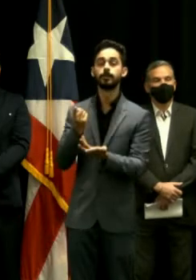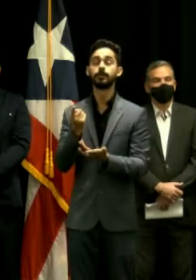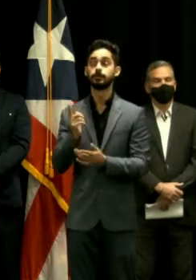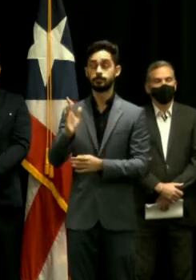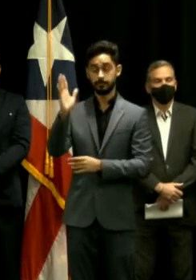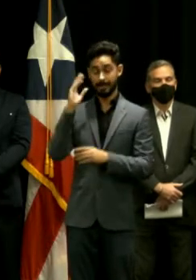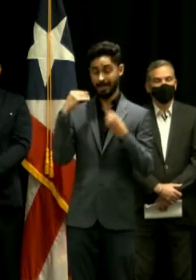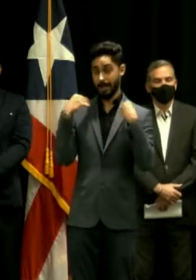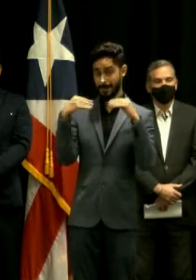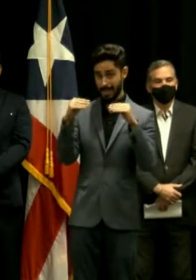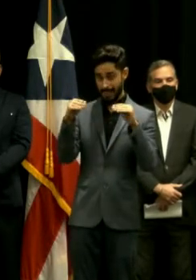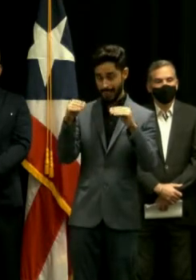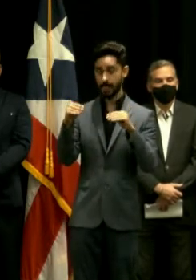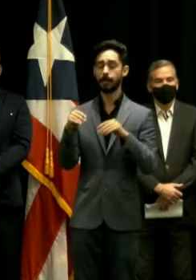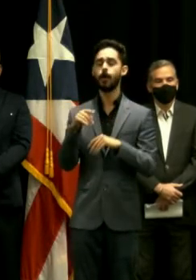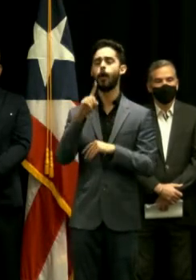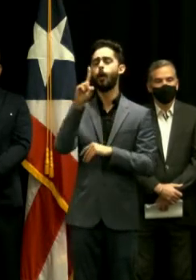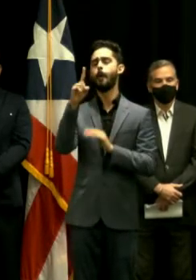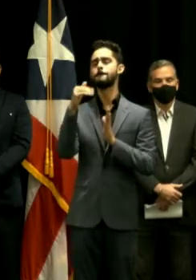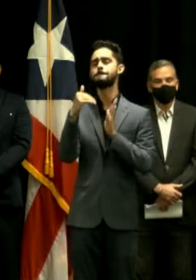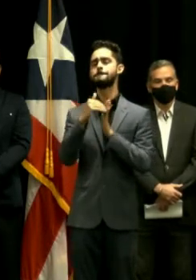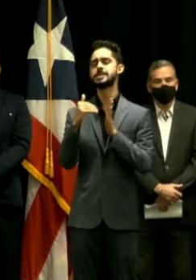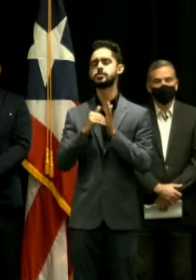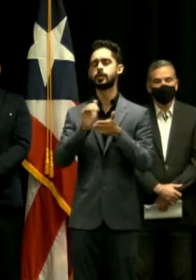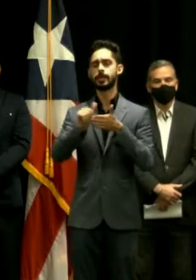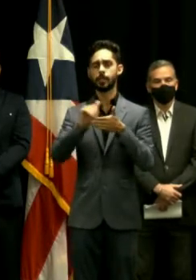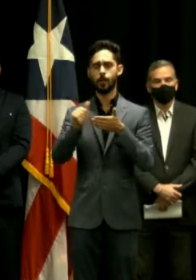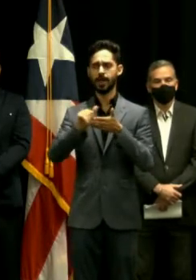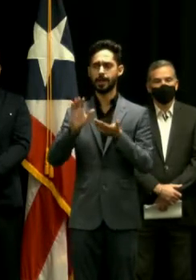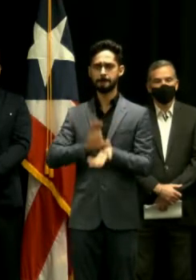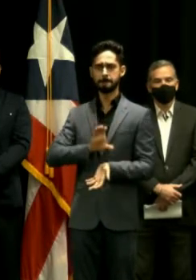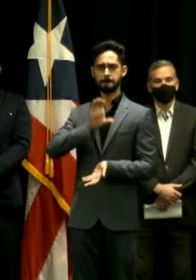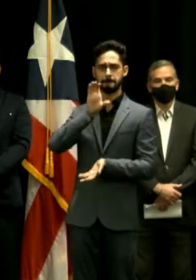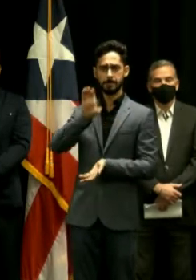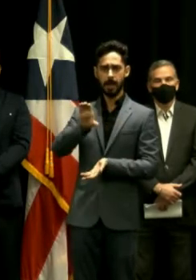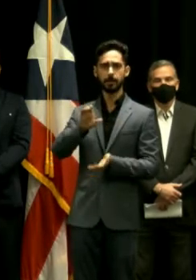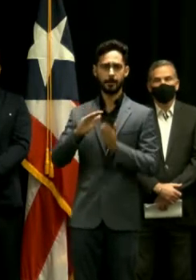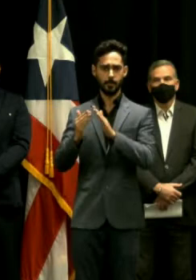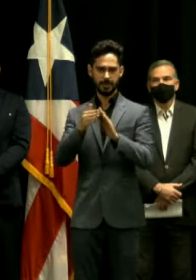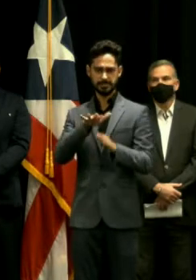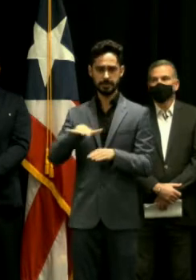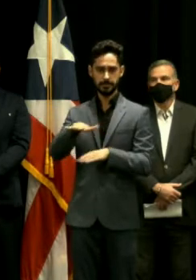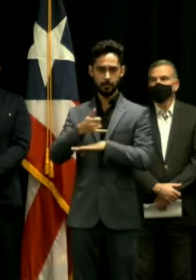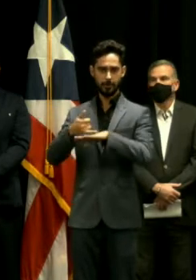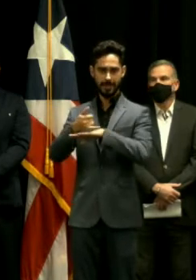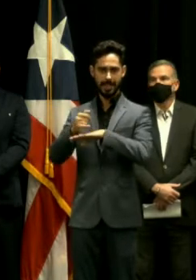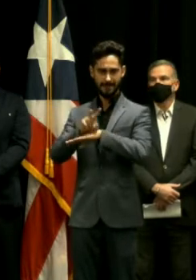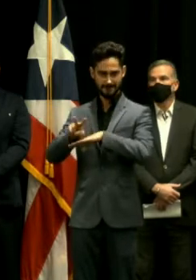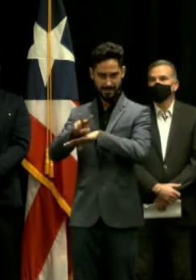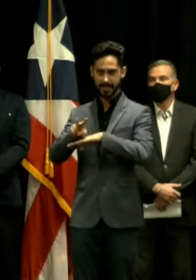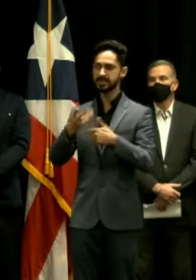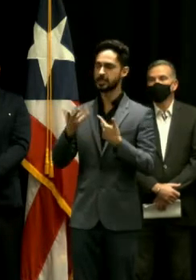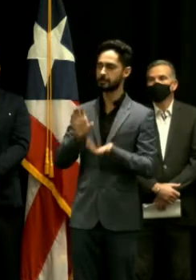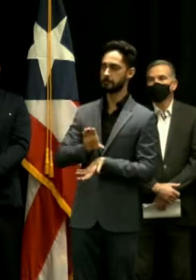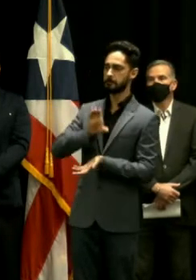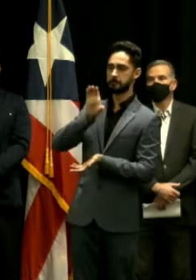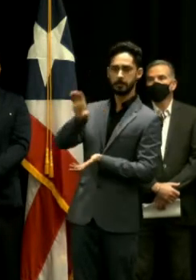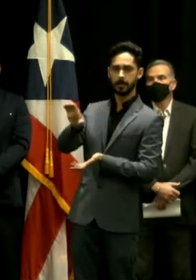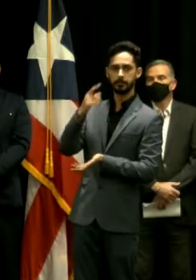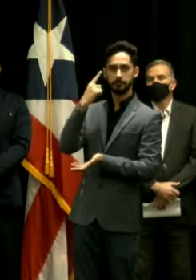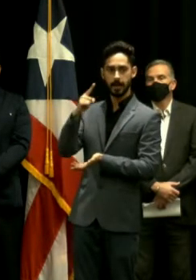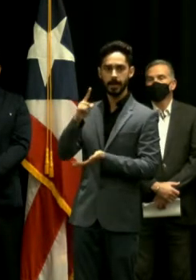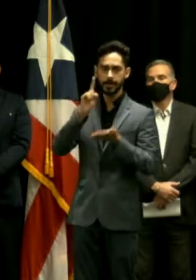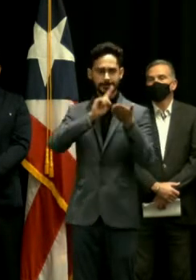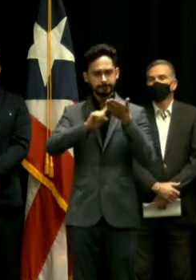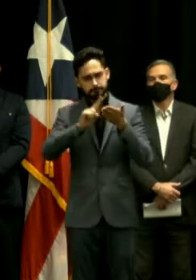millón de dólares al municipio de Vieques para adelantar los trabajos del estudio